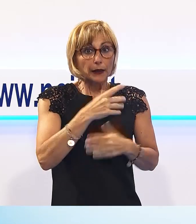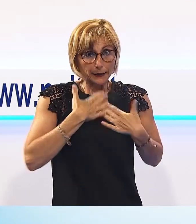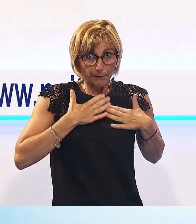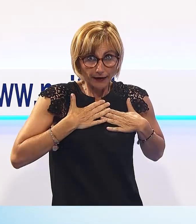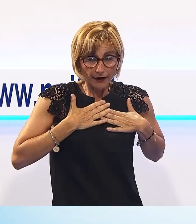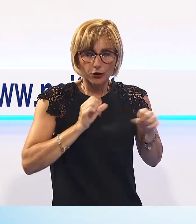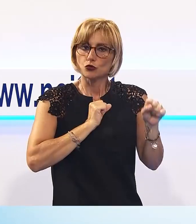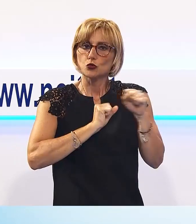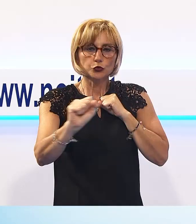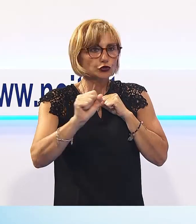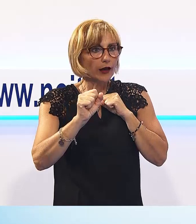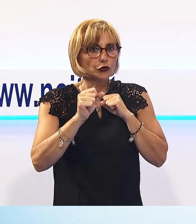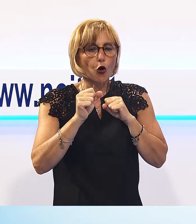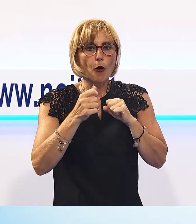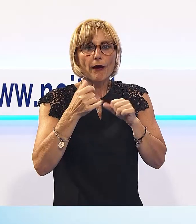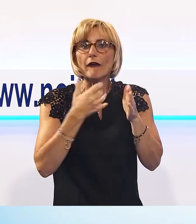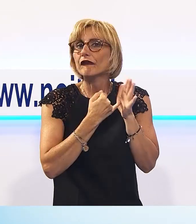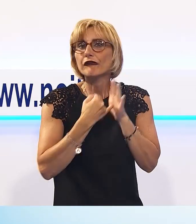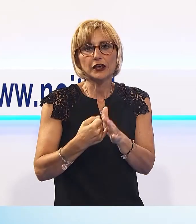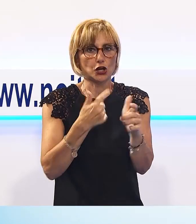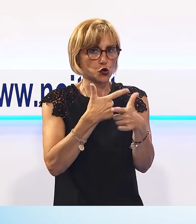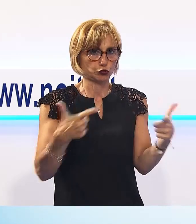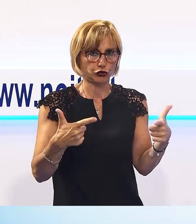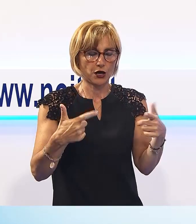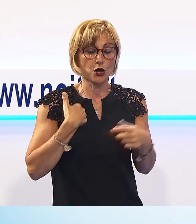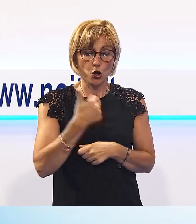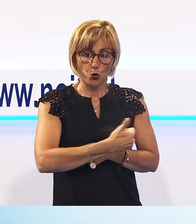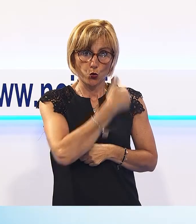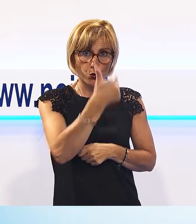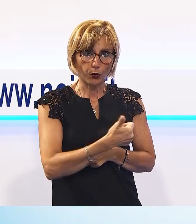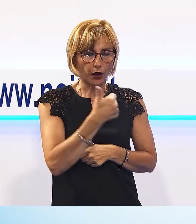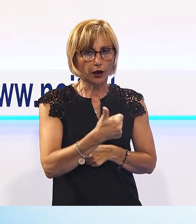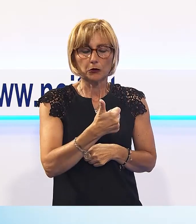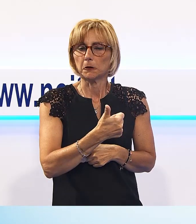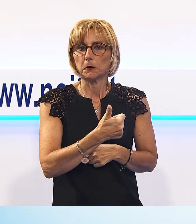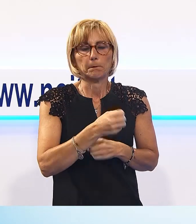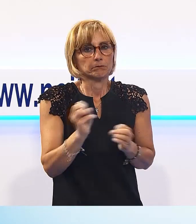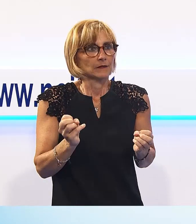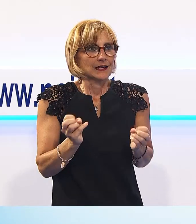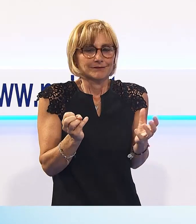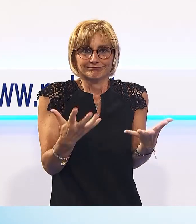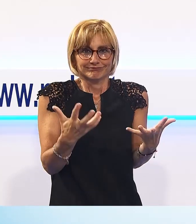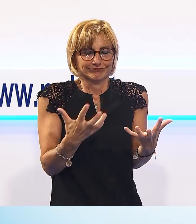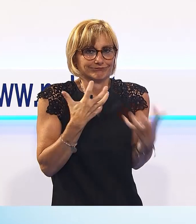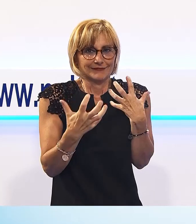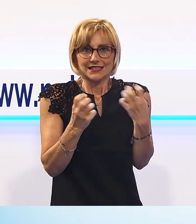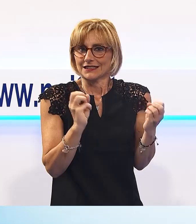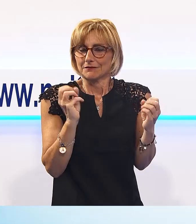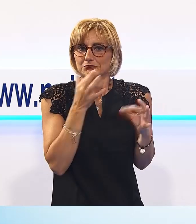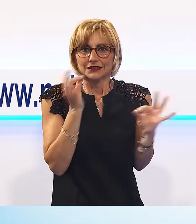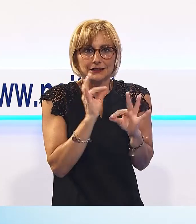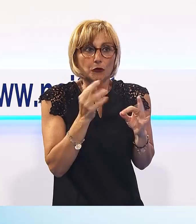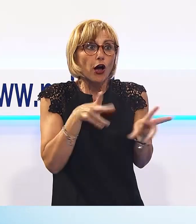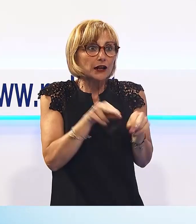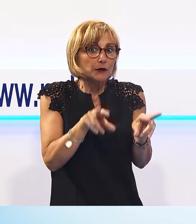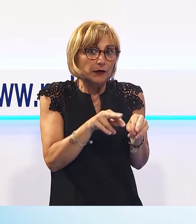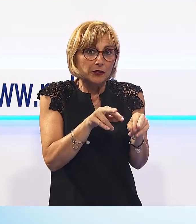immenso. Quindi è stato un anno veramente straordinario, oso dire che poi lo dico tutti gli anni, quasi irripetibile,